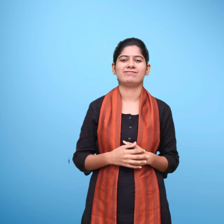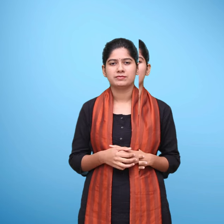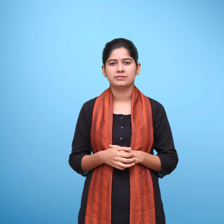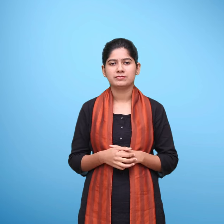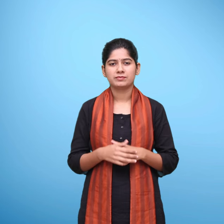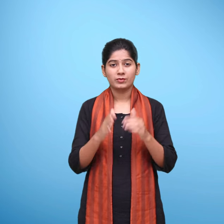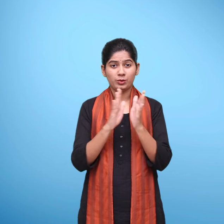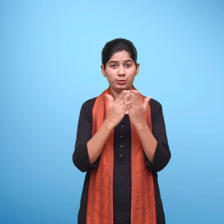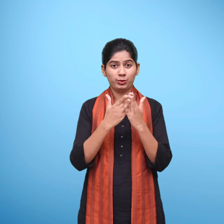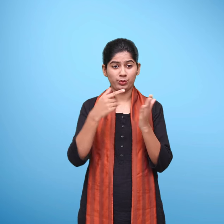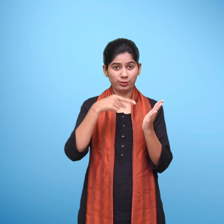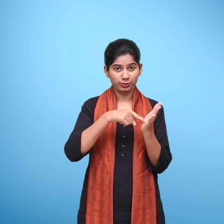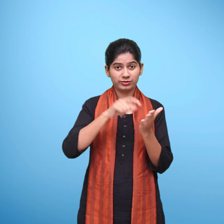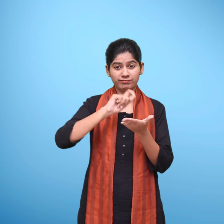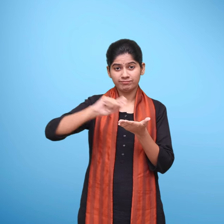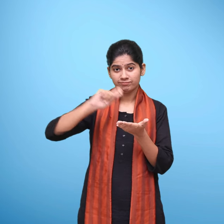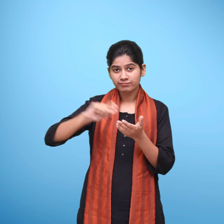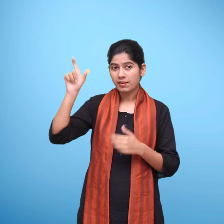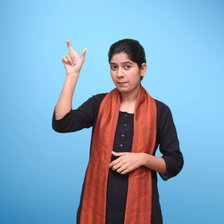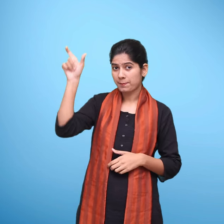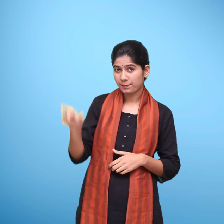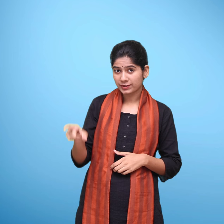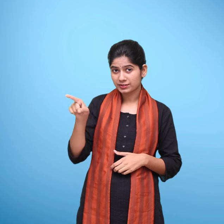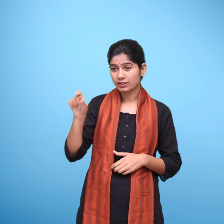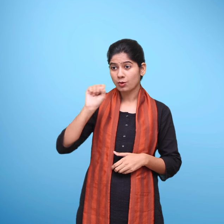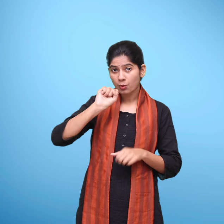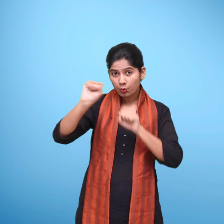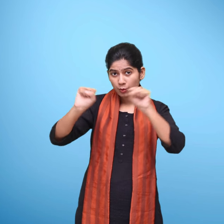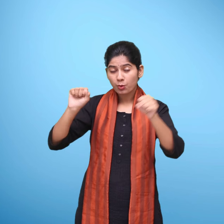इस पुस्तक में रचनाओं को सम्मिलित करने की स्वीकृती देने के लिए